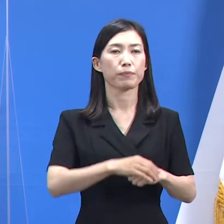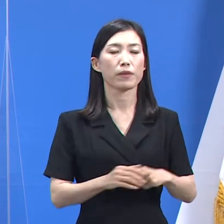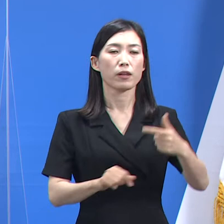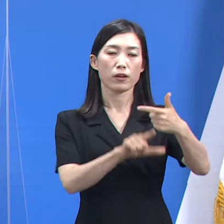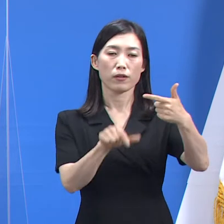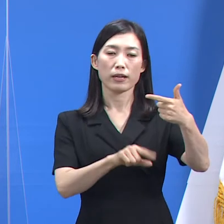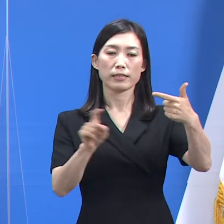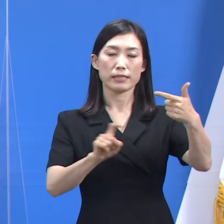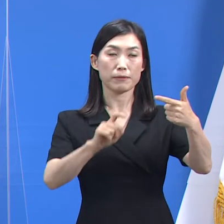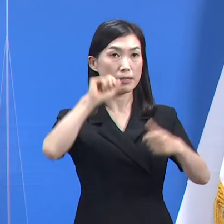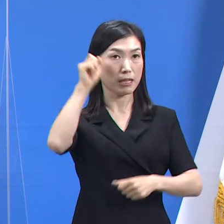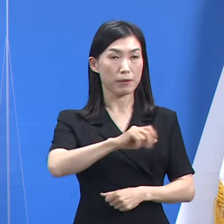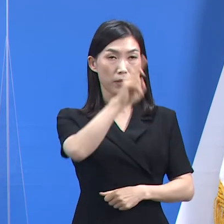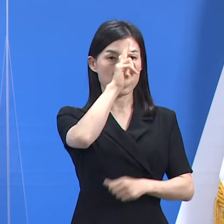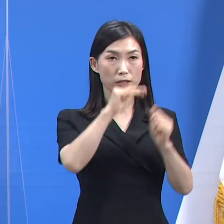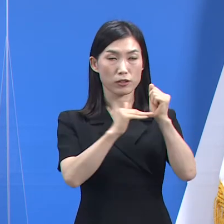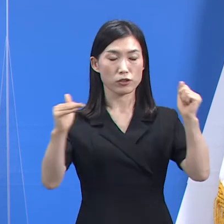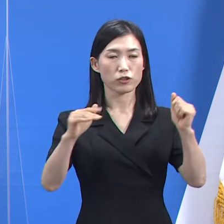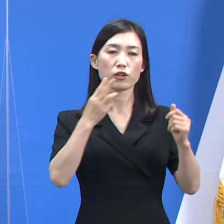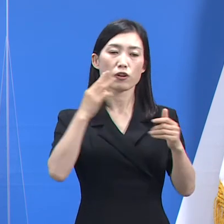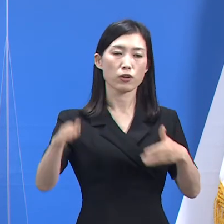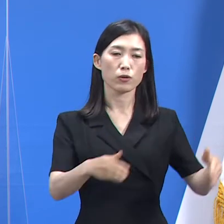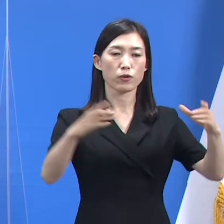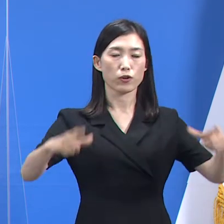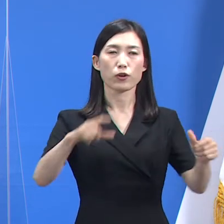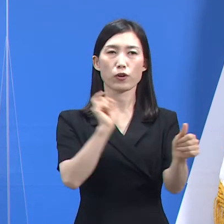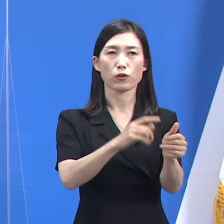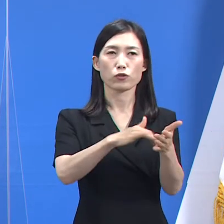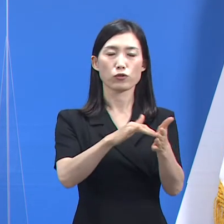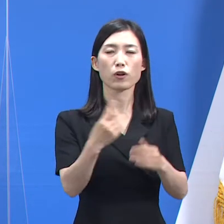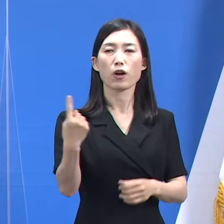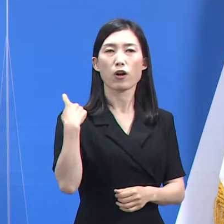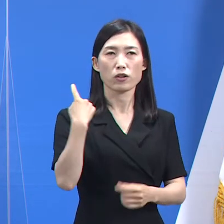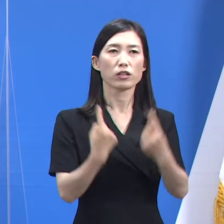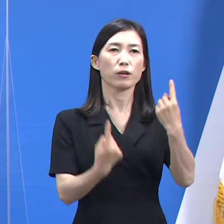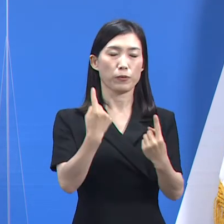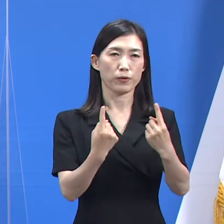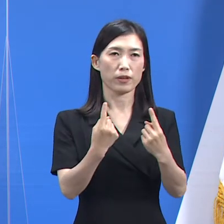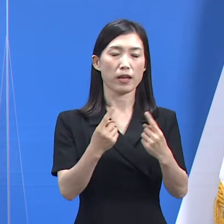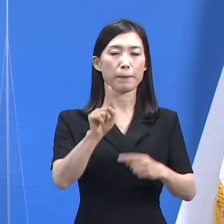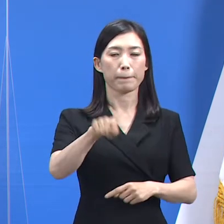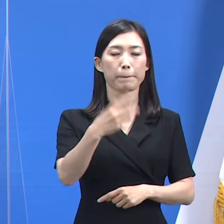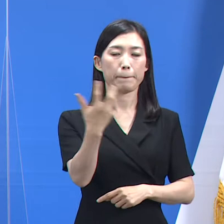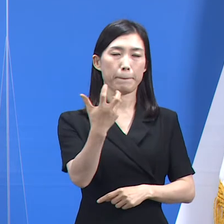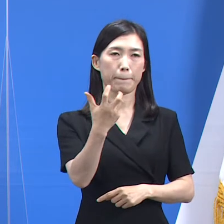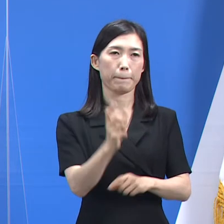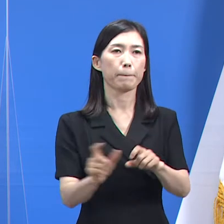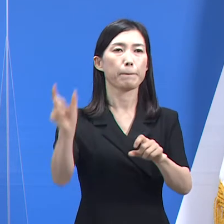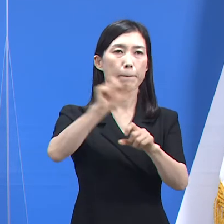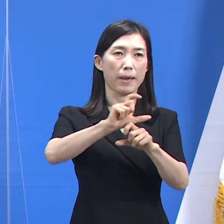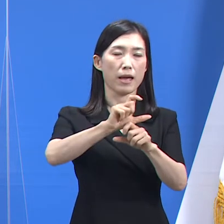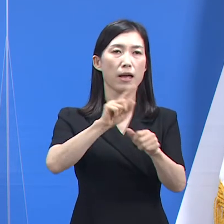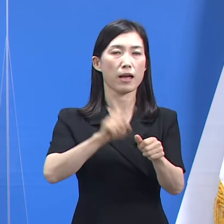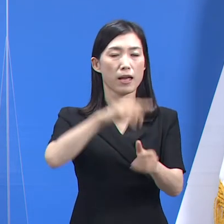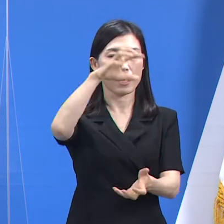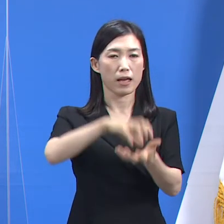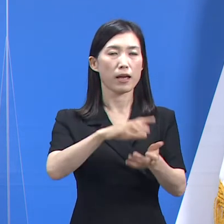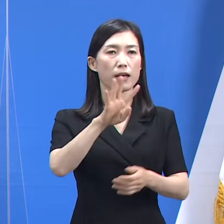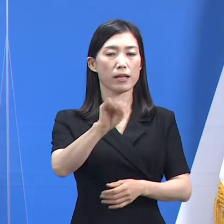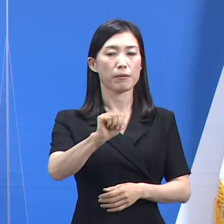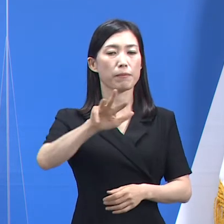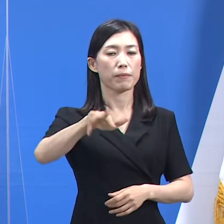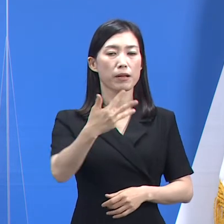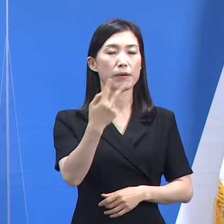10일 0시 기준 경기도의 확진자 수는 전일 오전 0시 대비 180명 증가한 총 4만